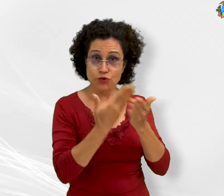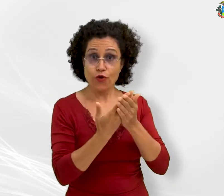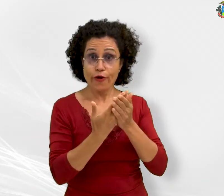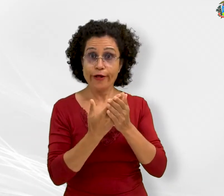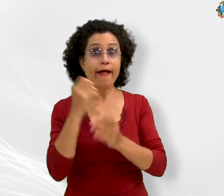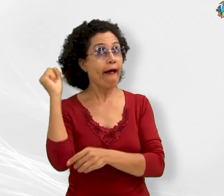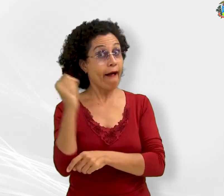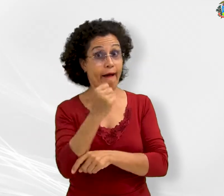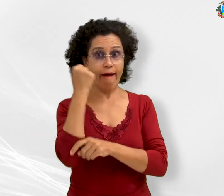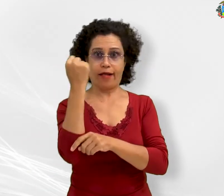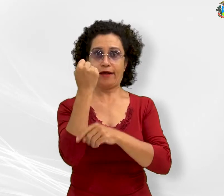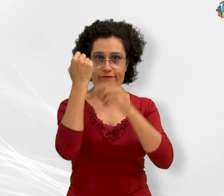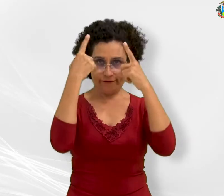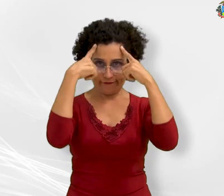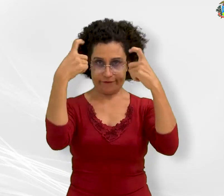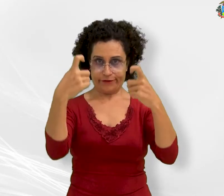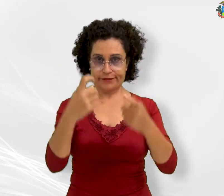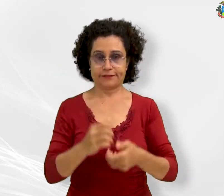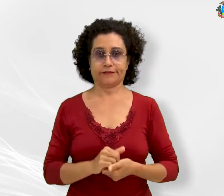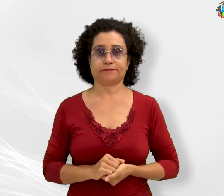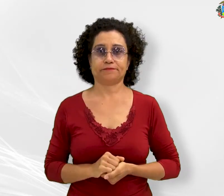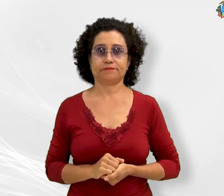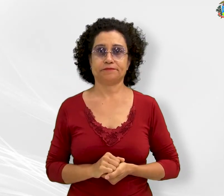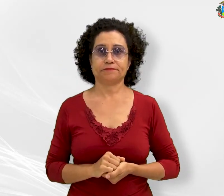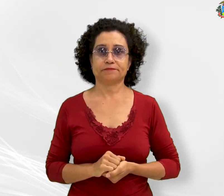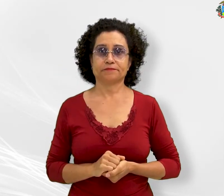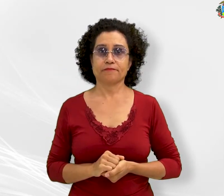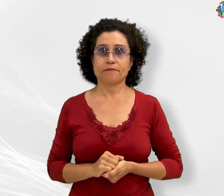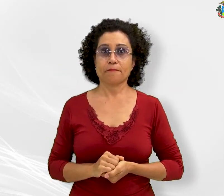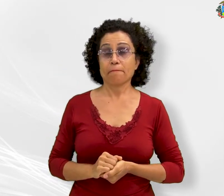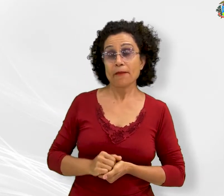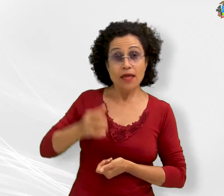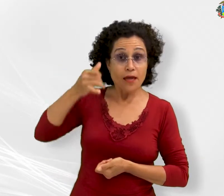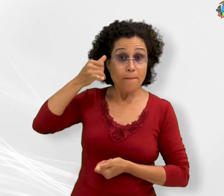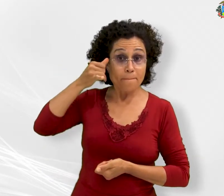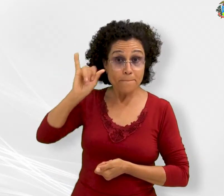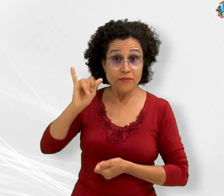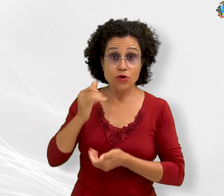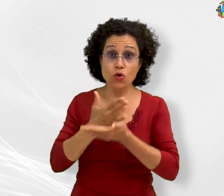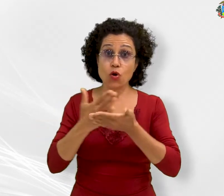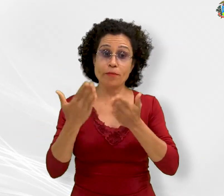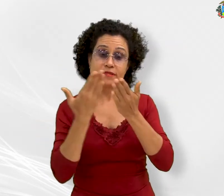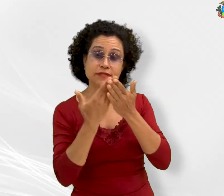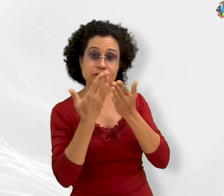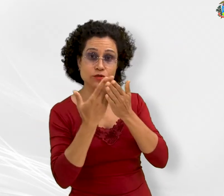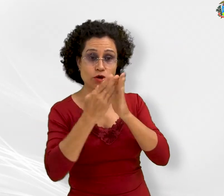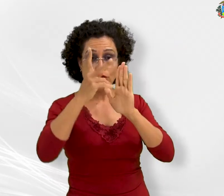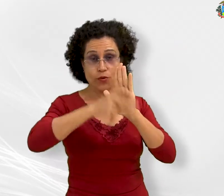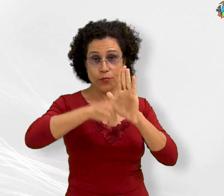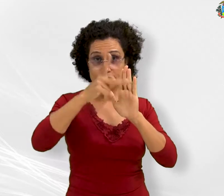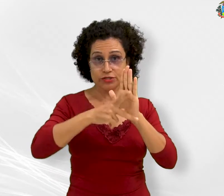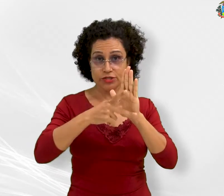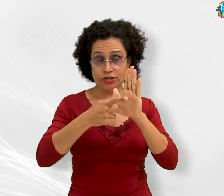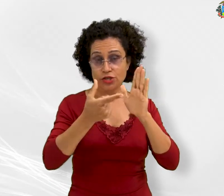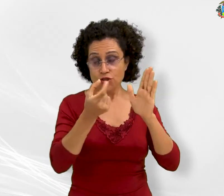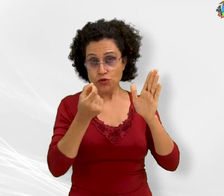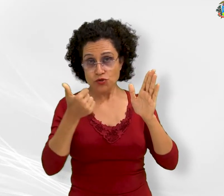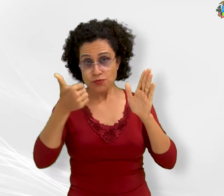forma grave de violência. Prevenção começa na escola. O projeto, que em 2019 percorreu